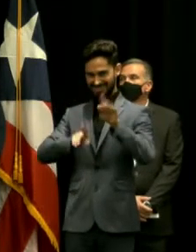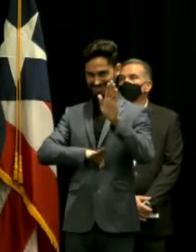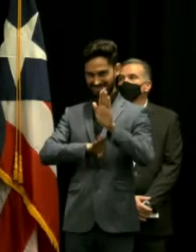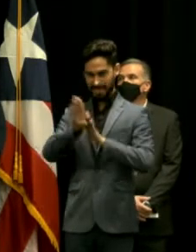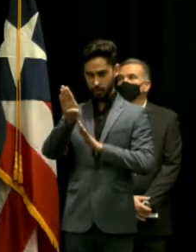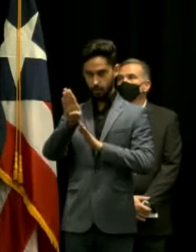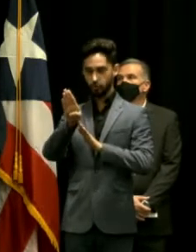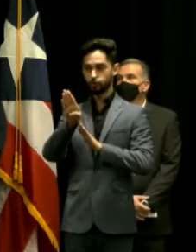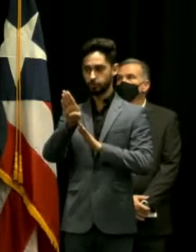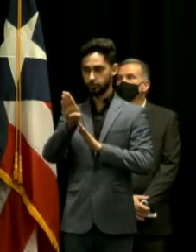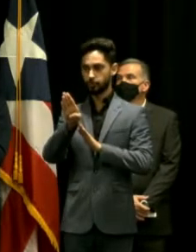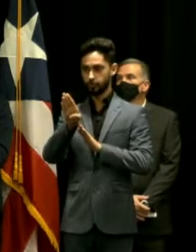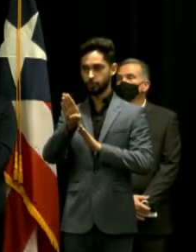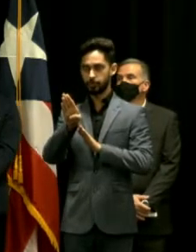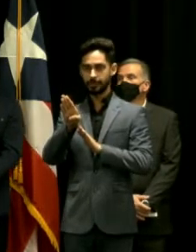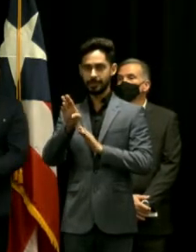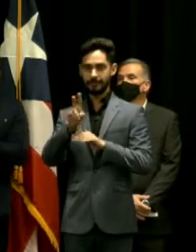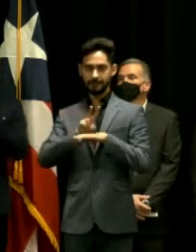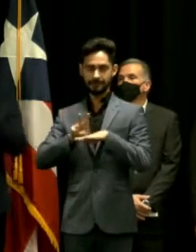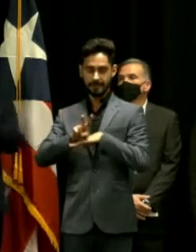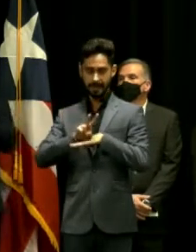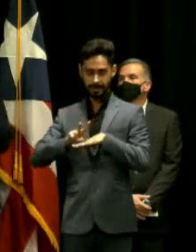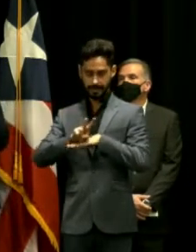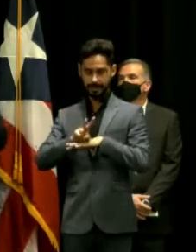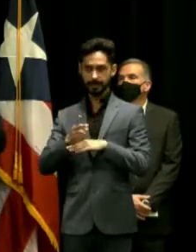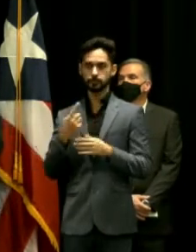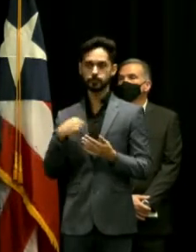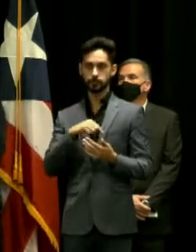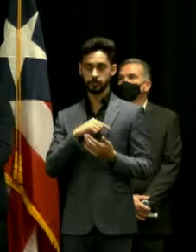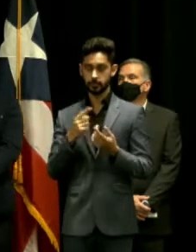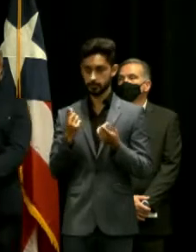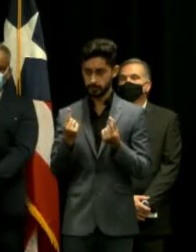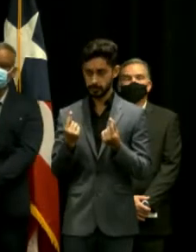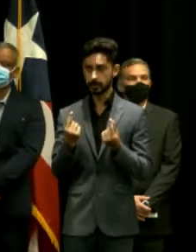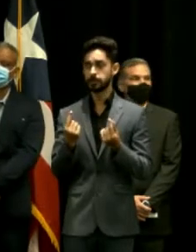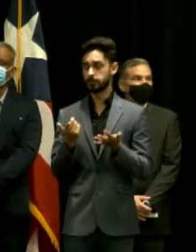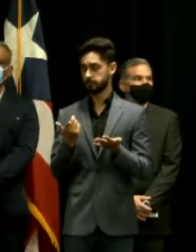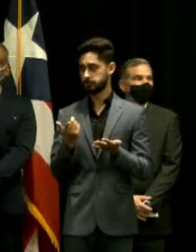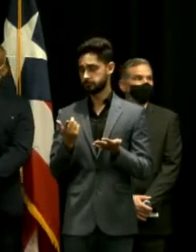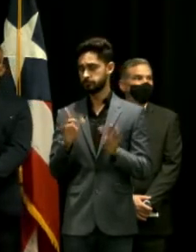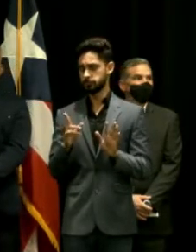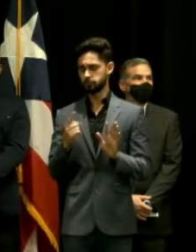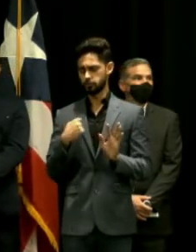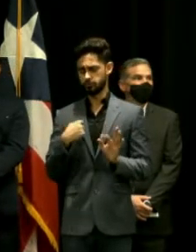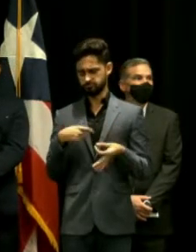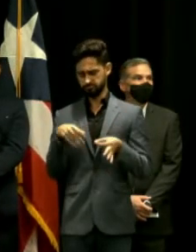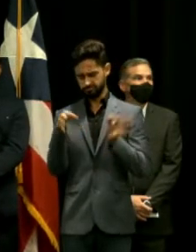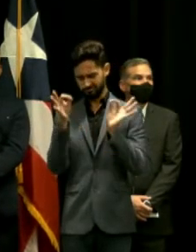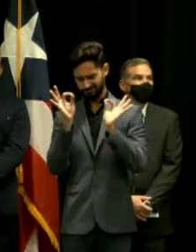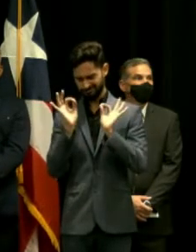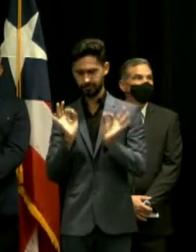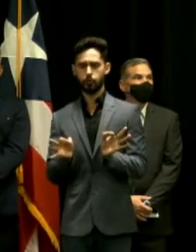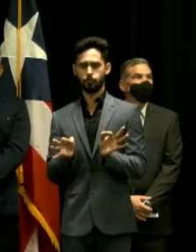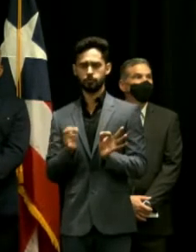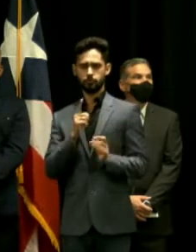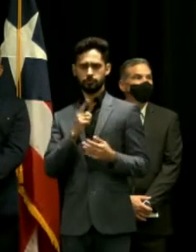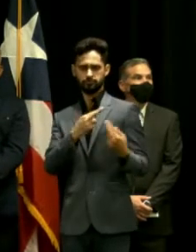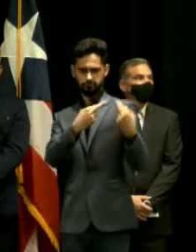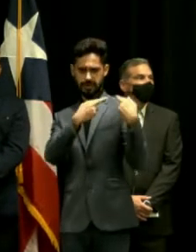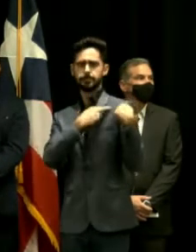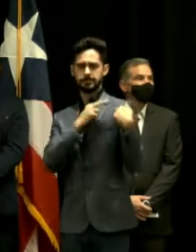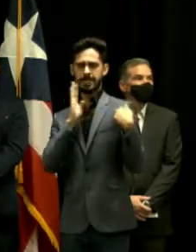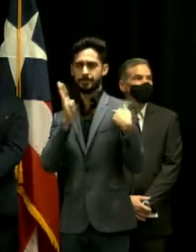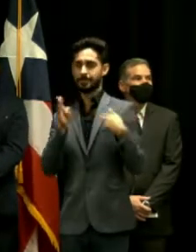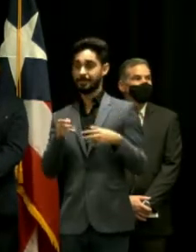seno de esa comisión hemos estado discutiendo y yo lo voy a hacer realidad yo me voy a ocupar de que se haga realidad que es